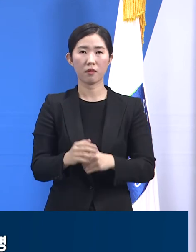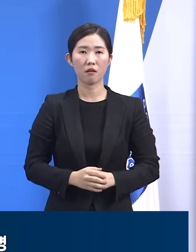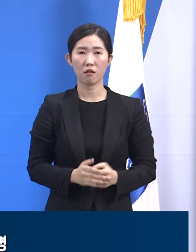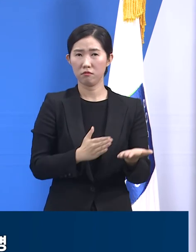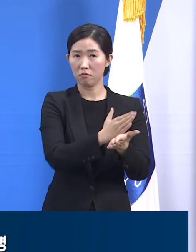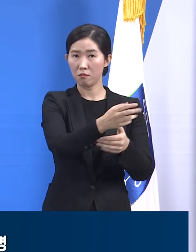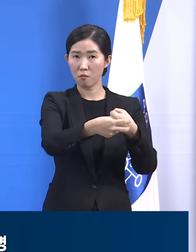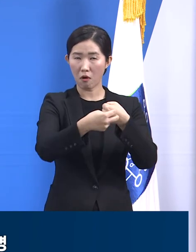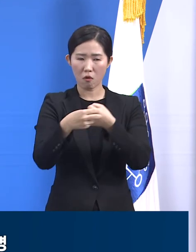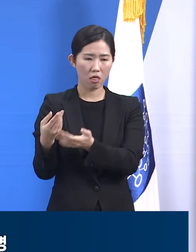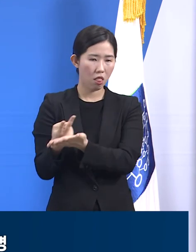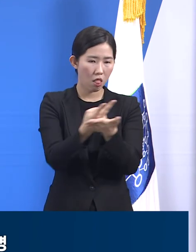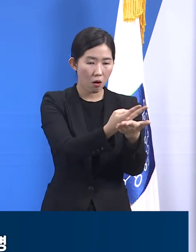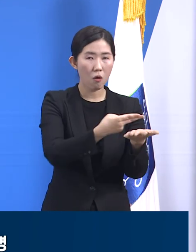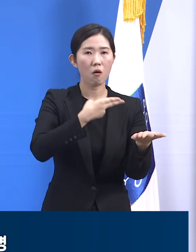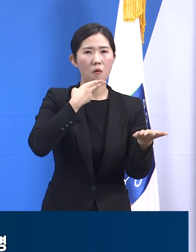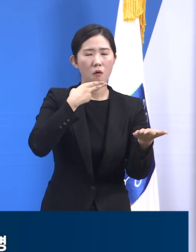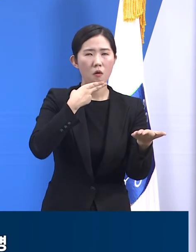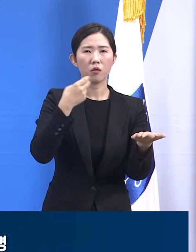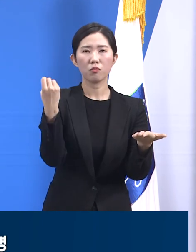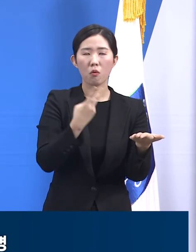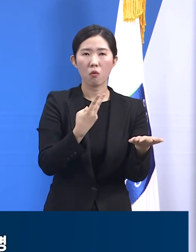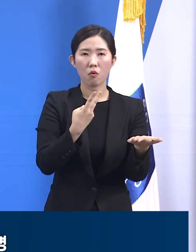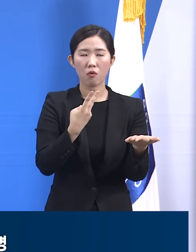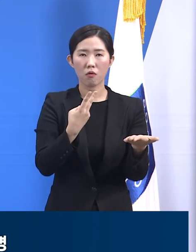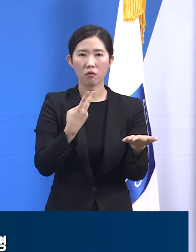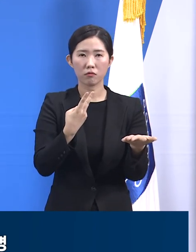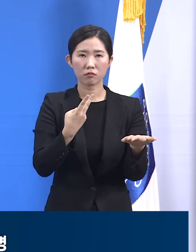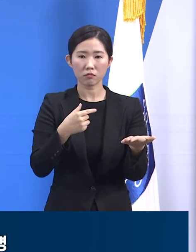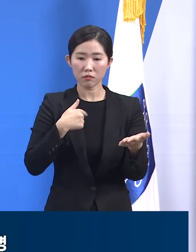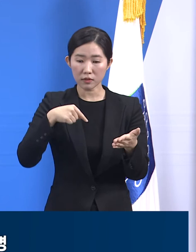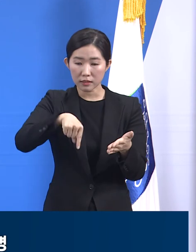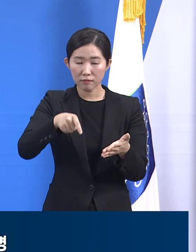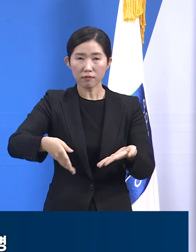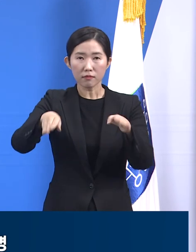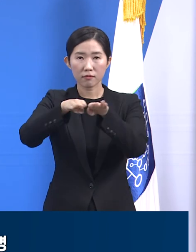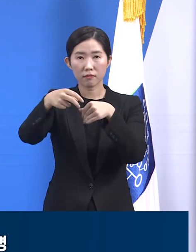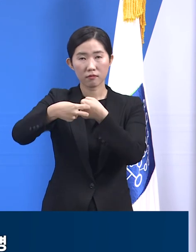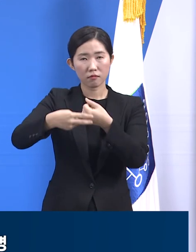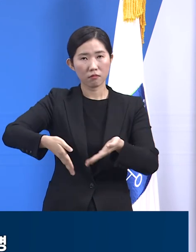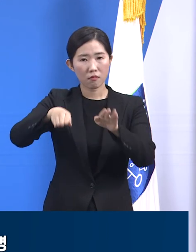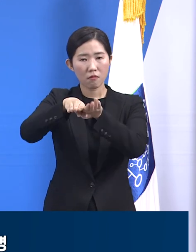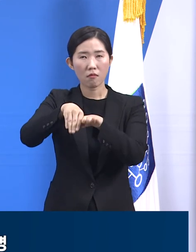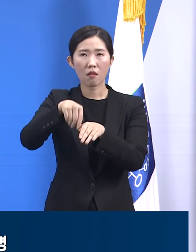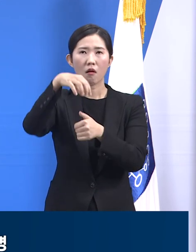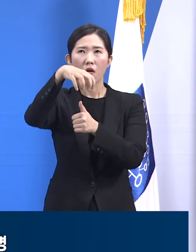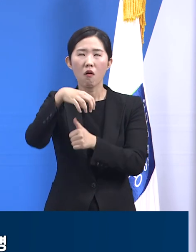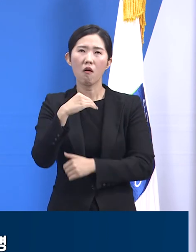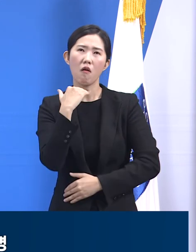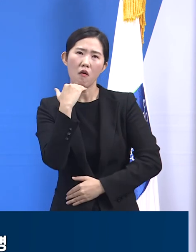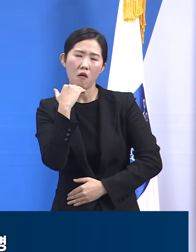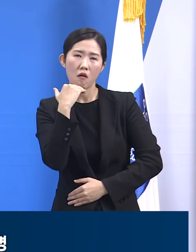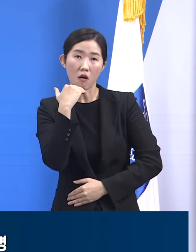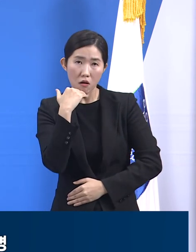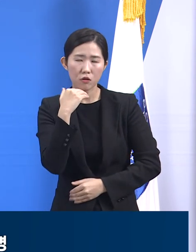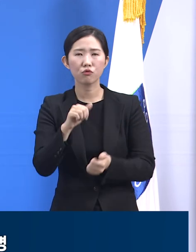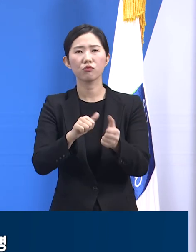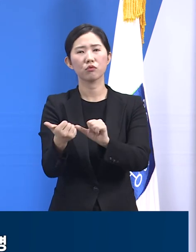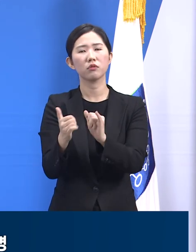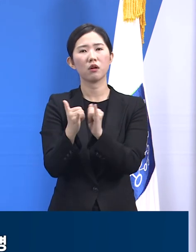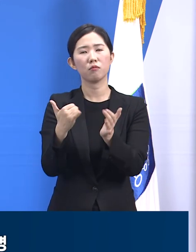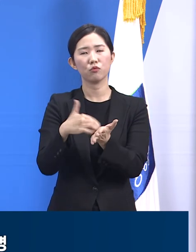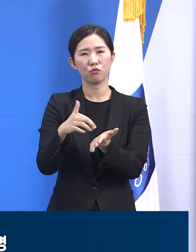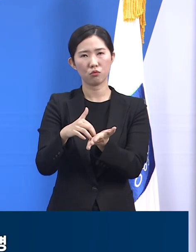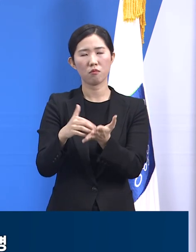못하고 동일 집단 격리 조치를 받은 기관 내에서 사망한 사례도 38건으로 조사됩니다. 12월 전체